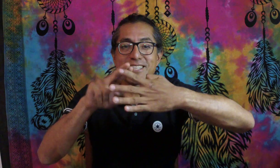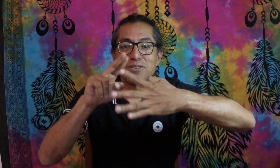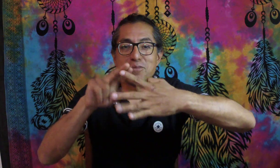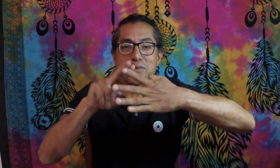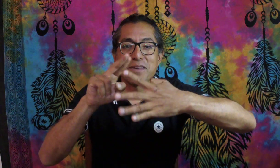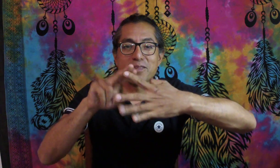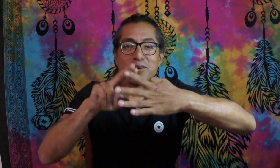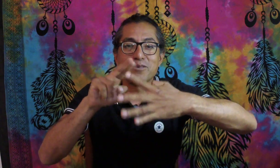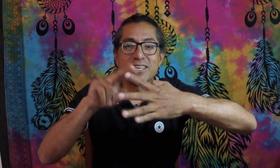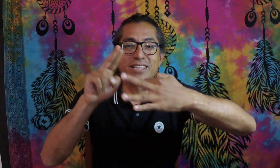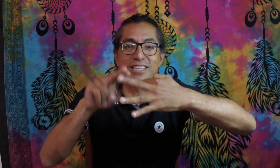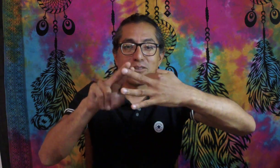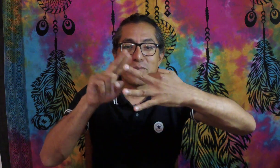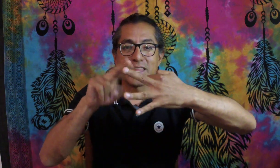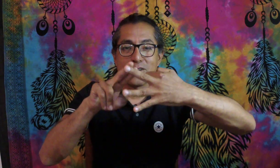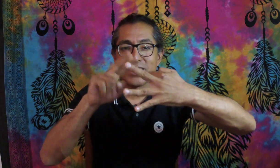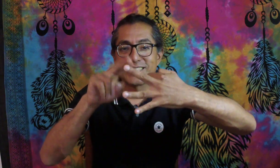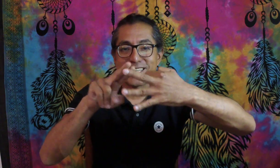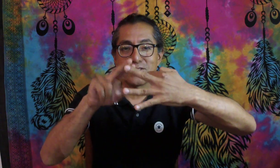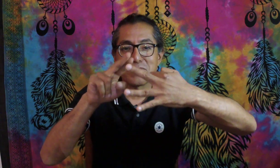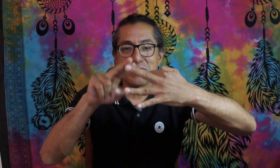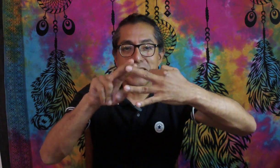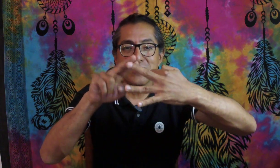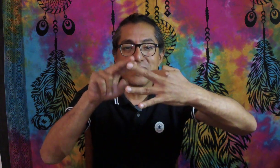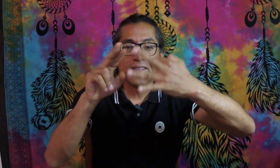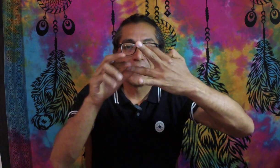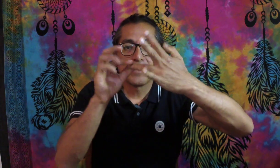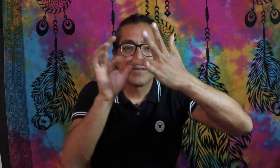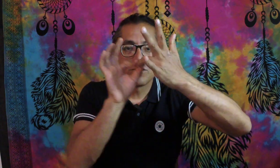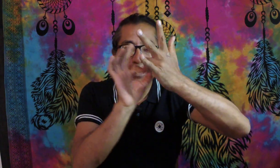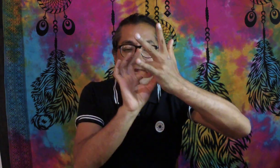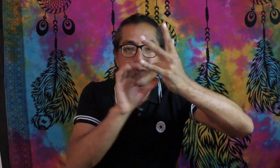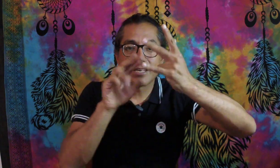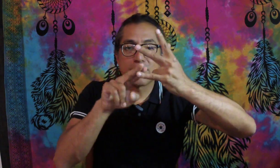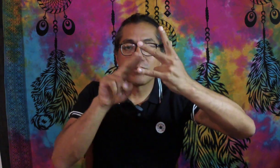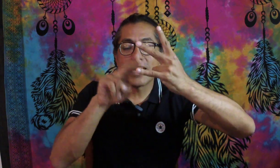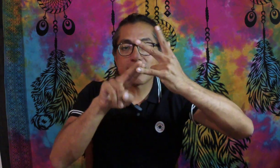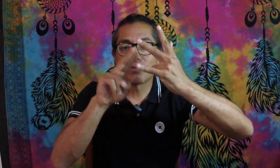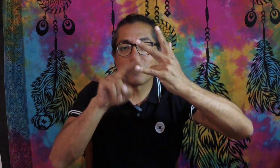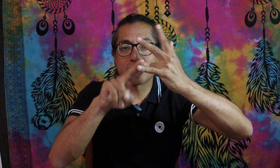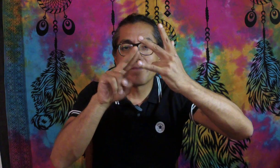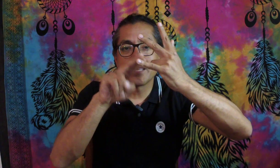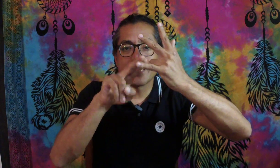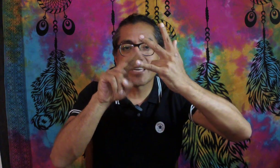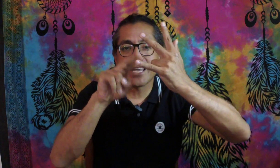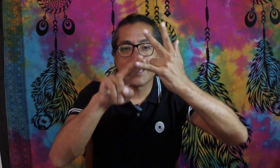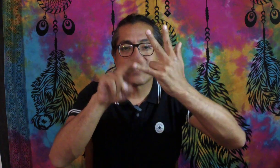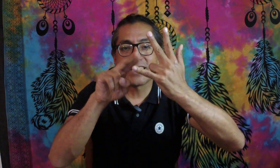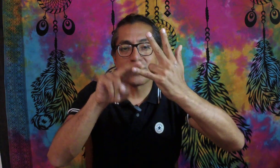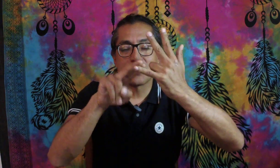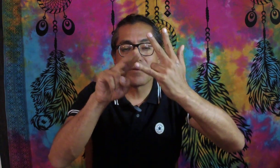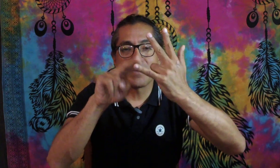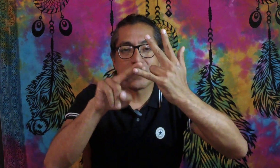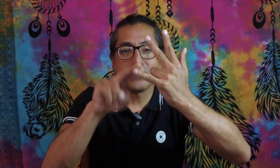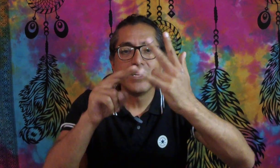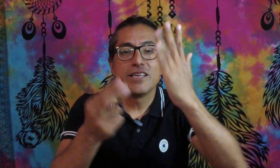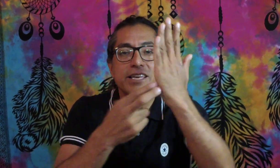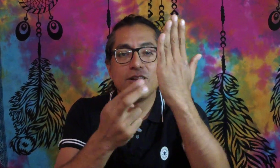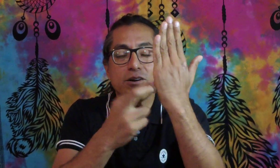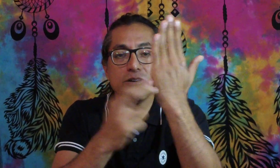este enorme miedo, uña del dedo medio, este enorme miedo. Nos saltamos el anular, nos vamos al meñique, este enorme miedo, y luego